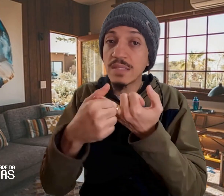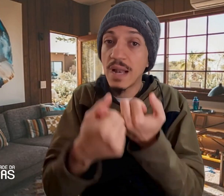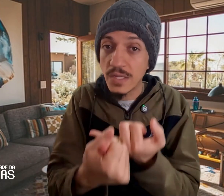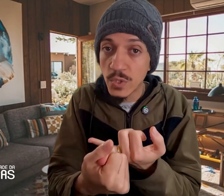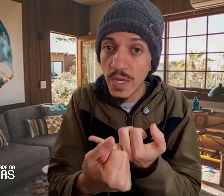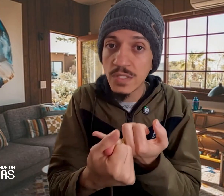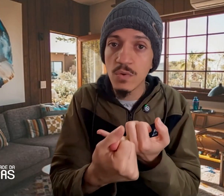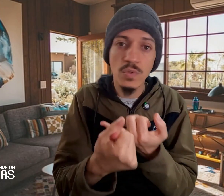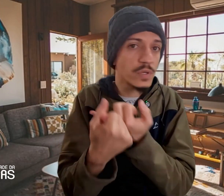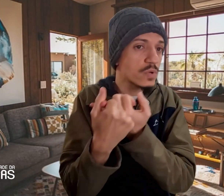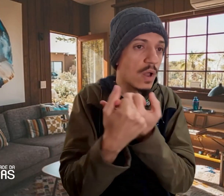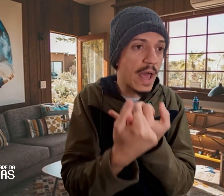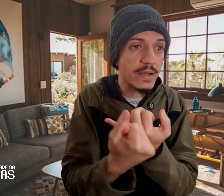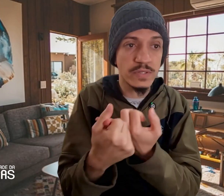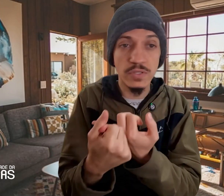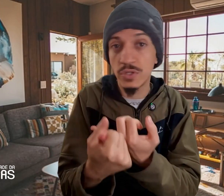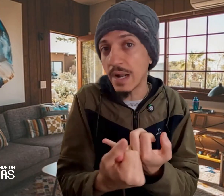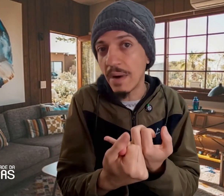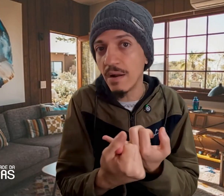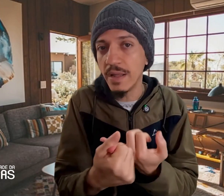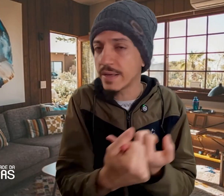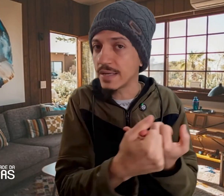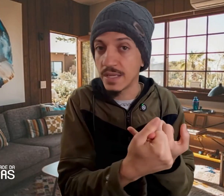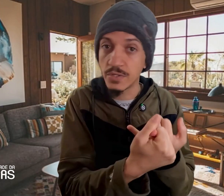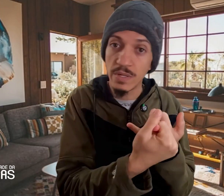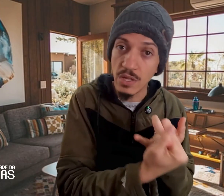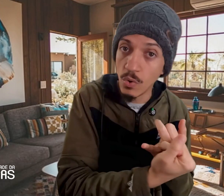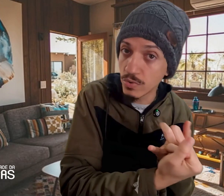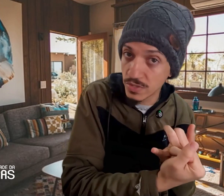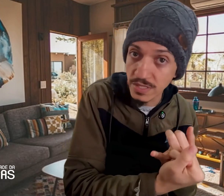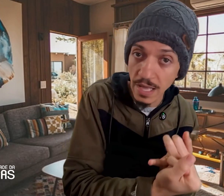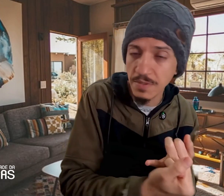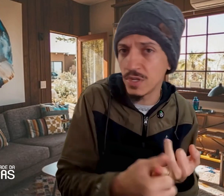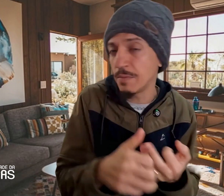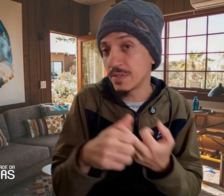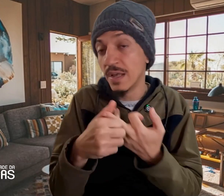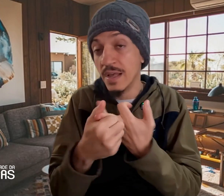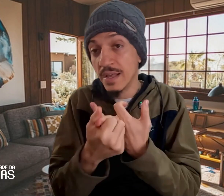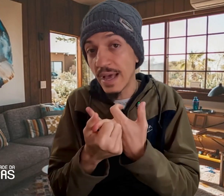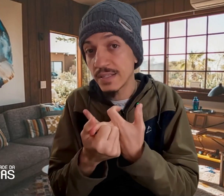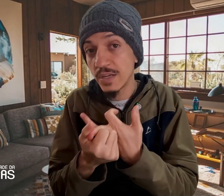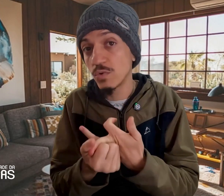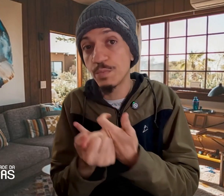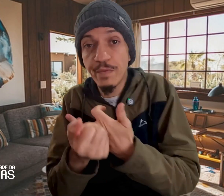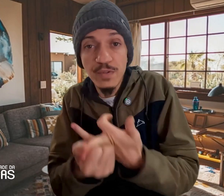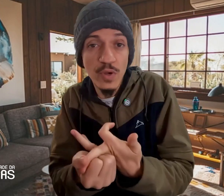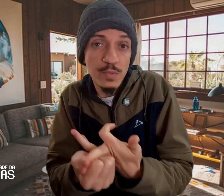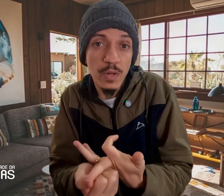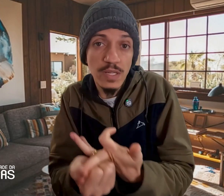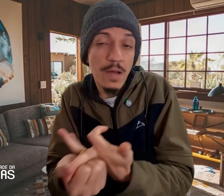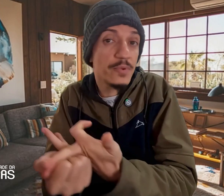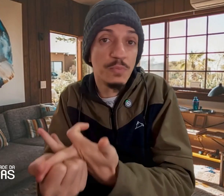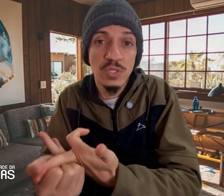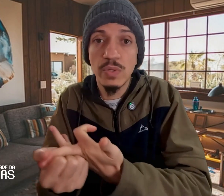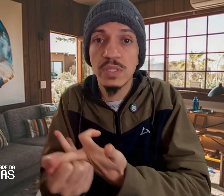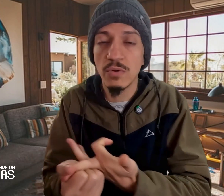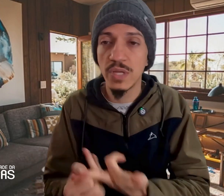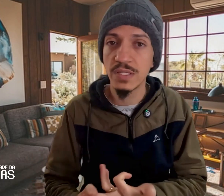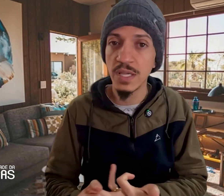relações com os seus colegas de trabalho ali, quer sejam outros intérpretes de livros, quer sejam os professores, por exemplo, de uma instituição de ensino,